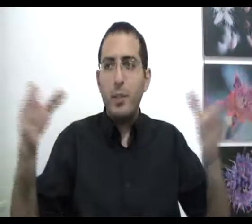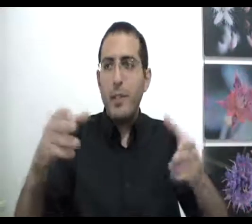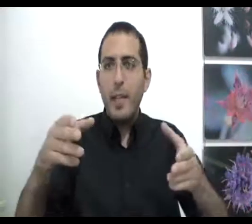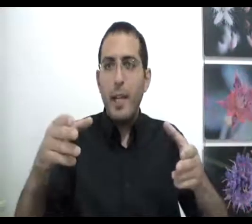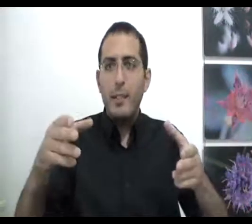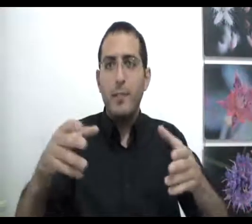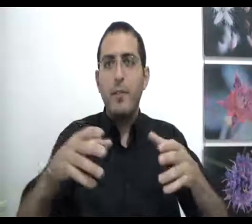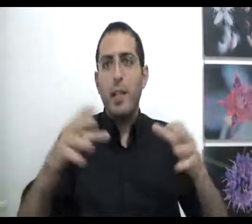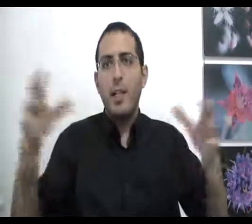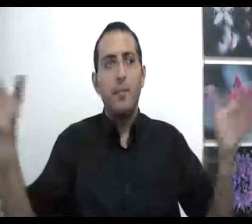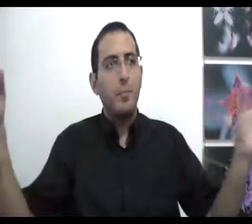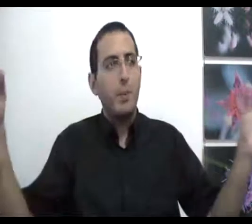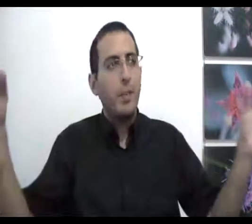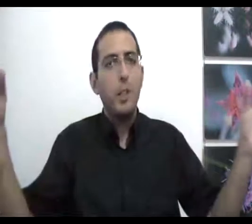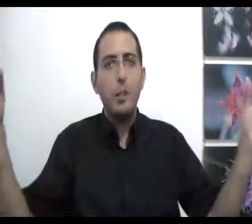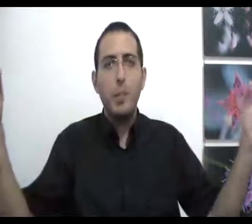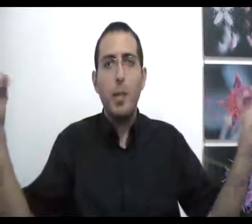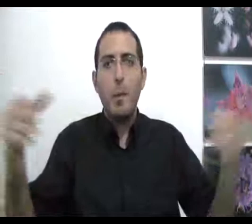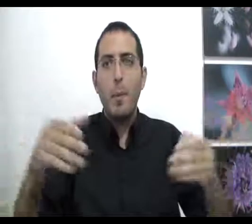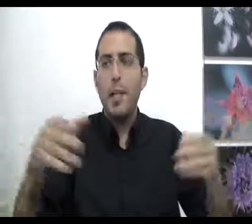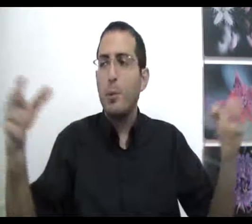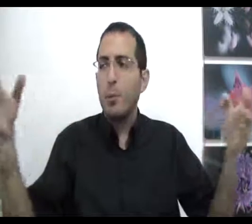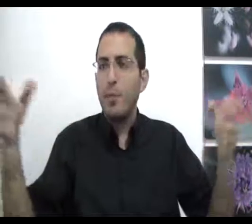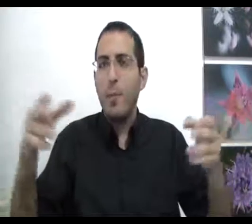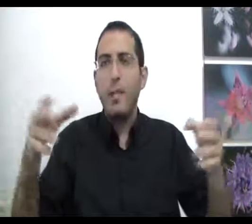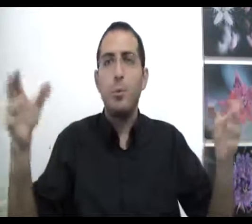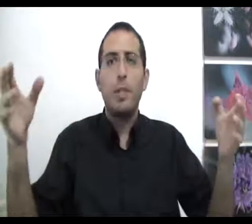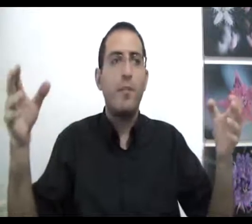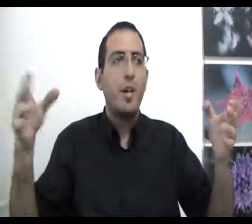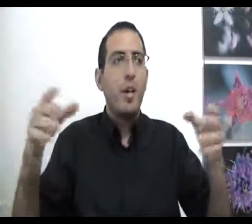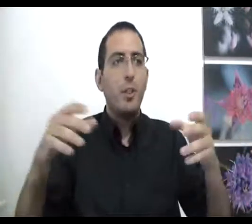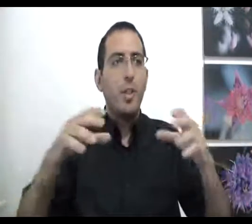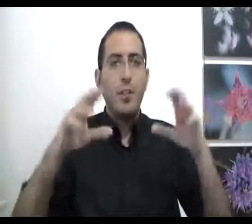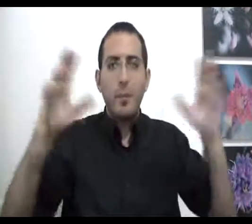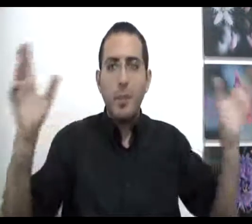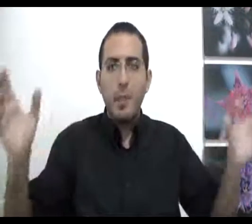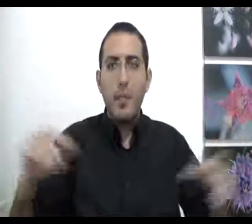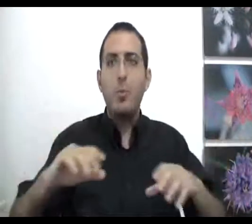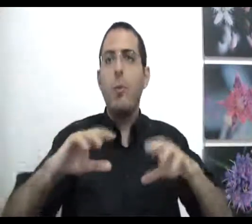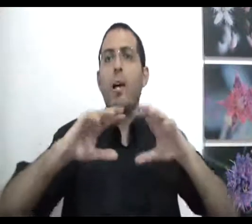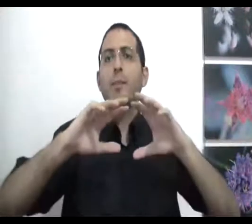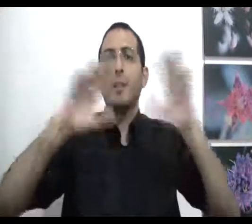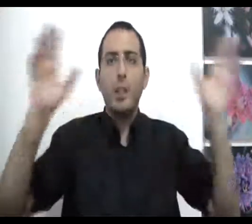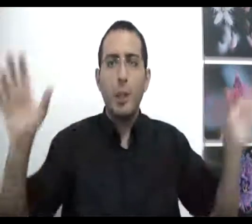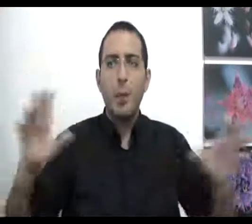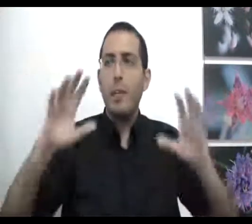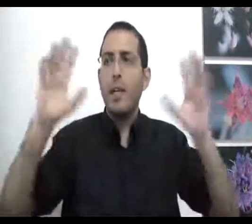שלהם יהיה עץ יש בעולם הרבה מכנים משותפים מכנה משותף של דברים שנמצאים בכדור הארץ יש הרמון מכנים